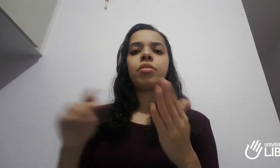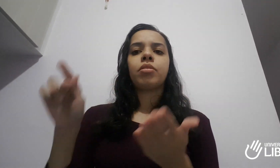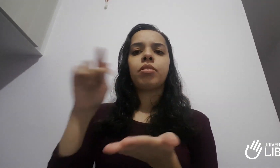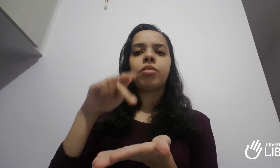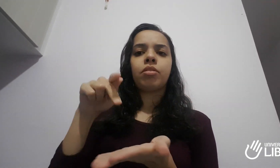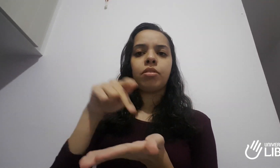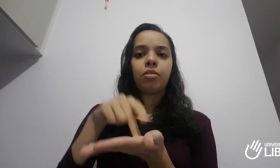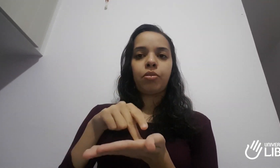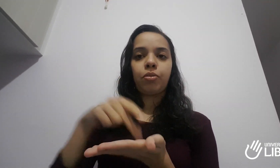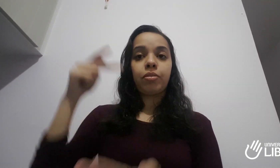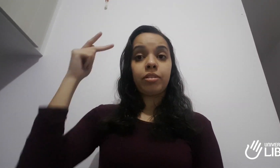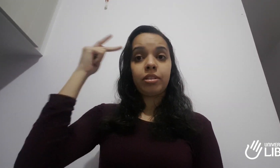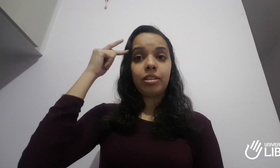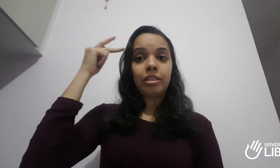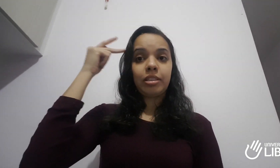em São Paulo, na capital.